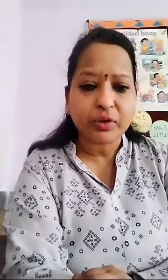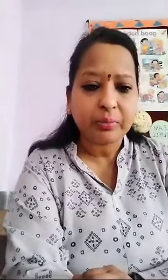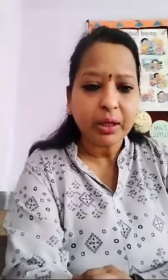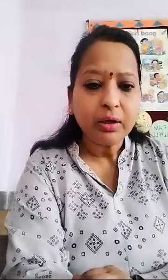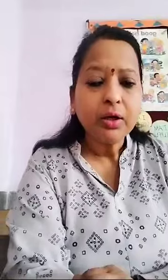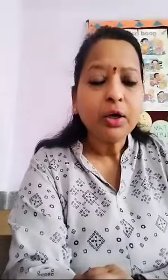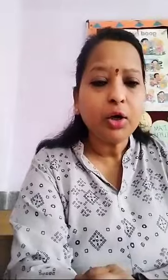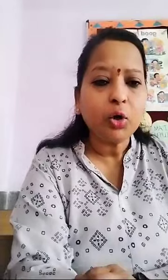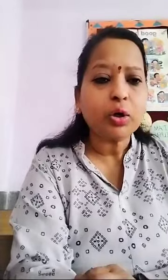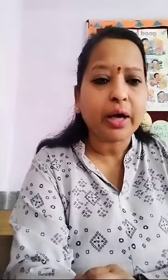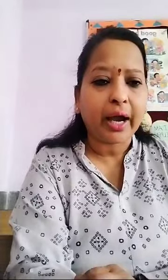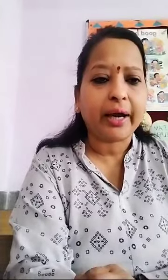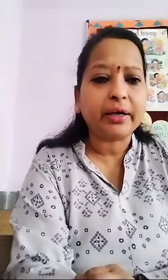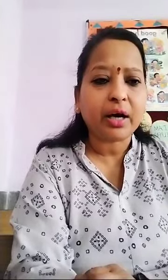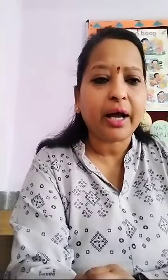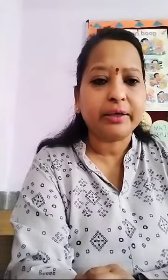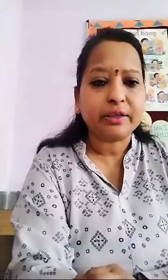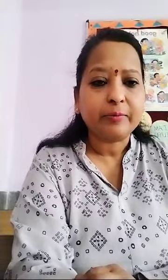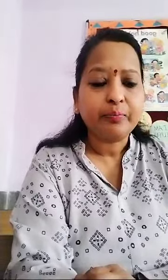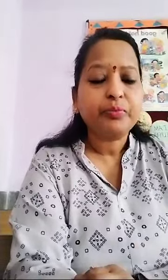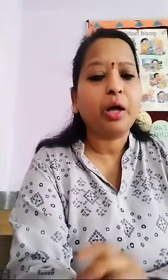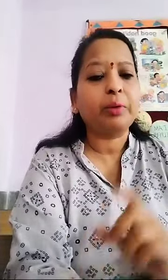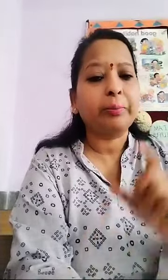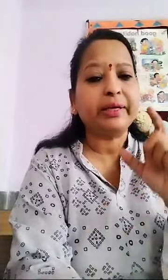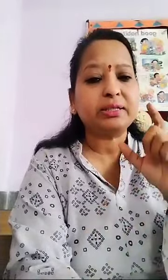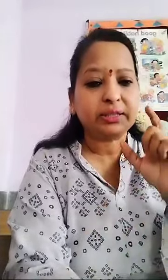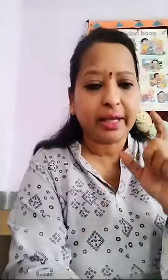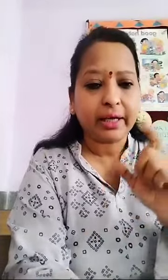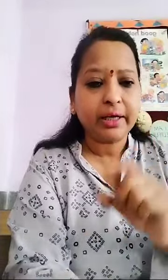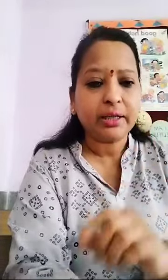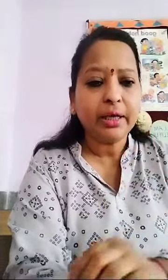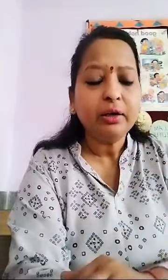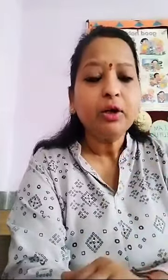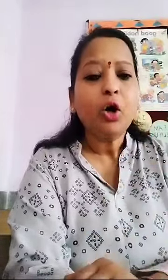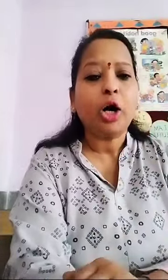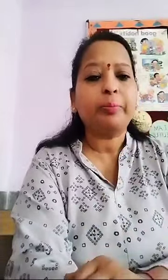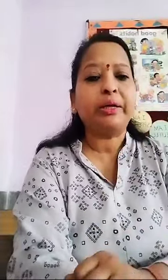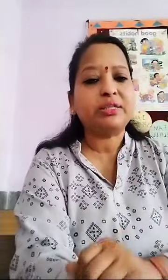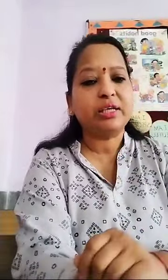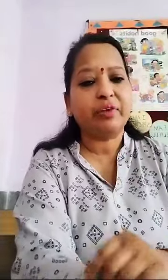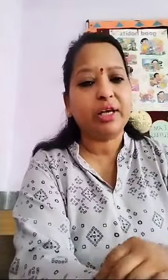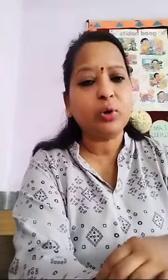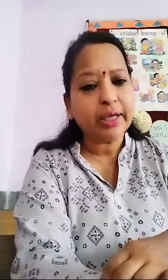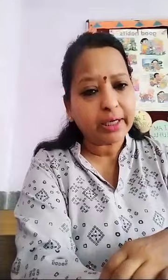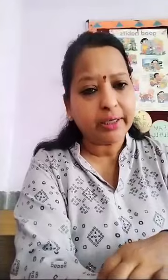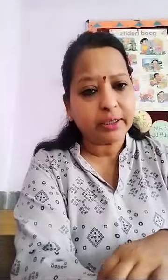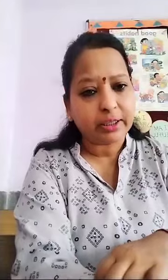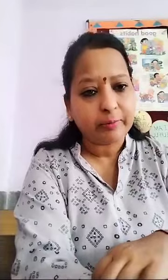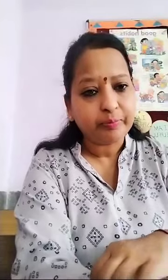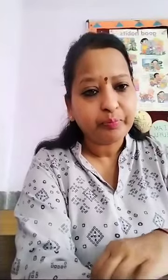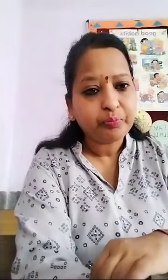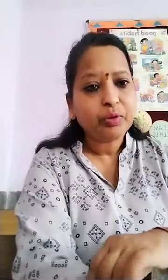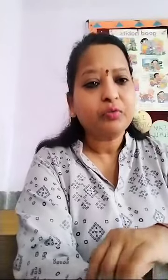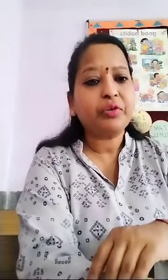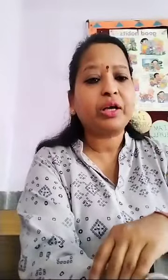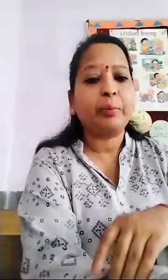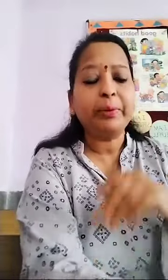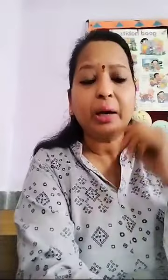Look and write हमें beats देखनी थी और beats की value लिखनी थी फिर कभी हम draw the